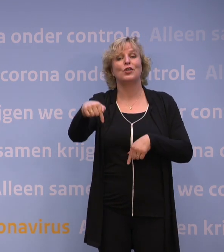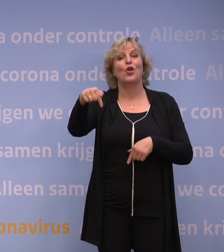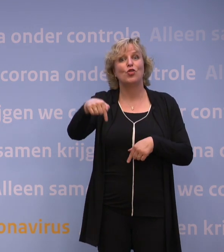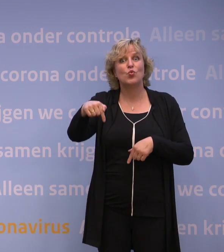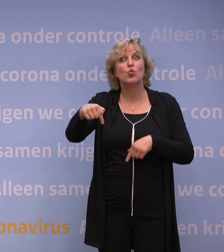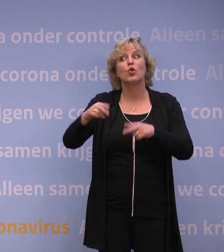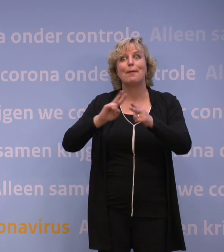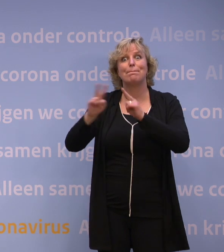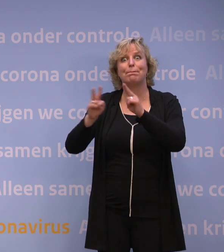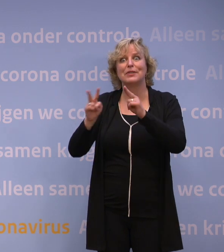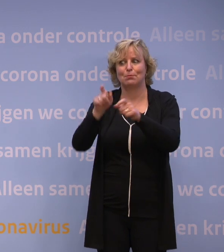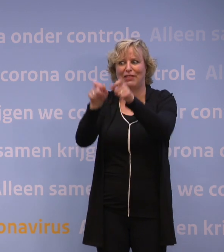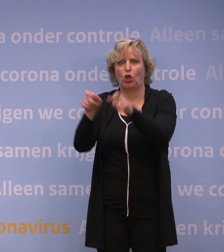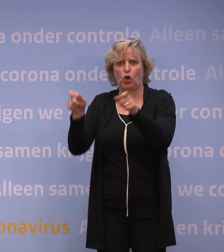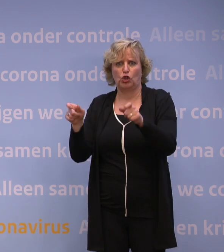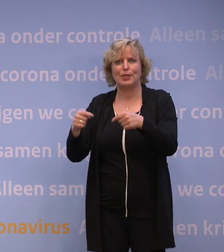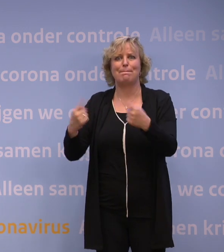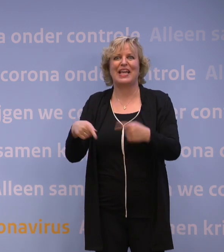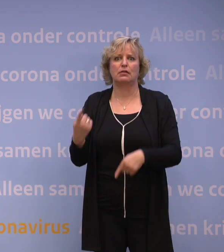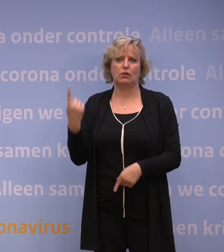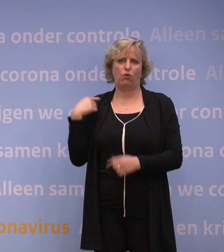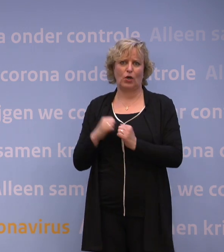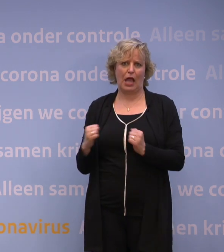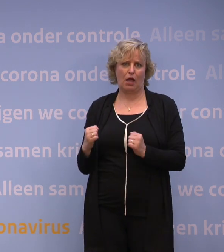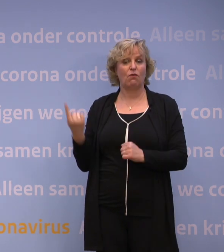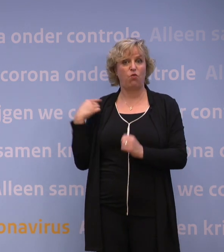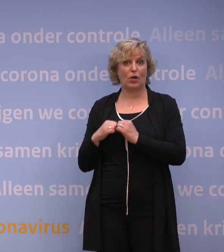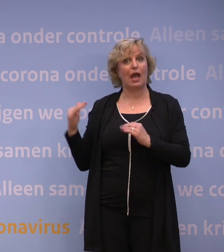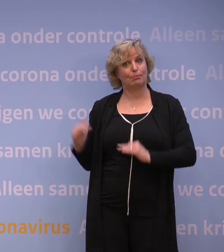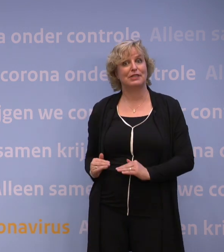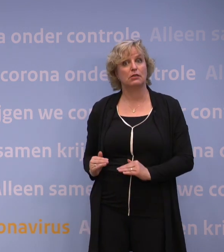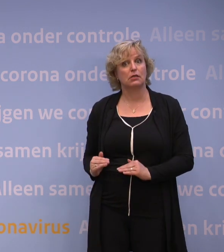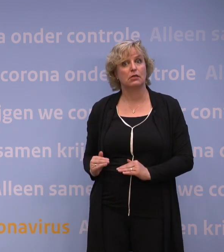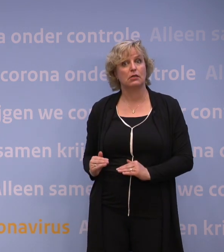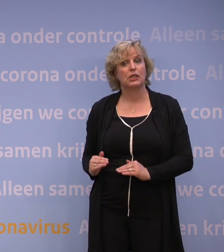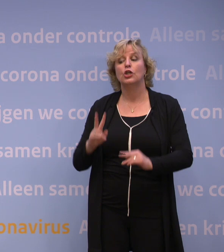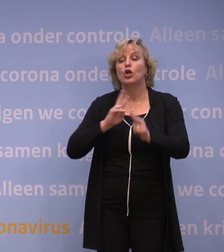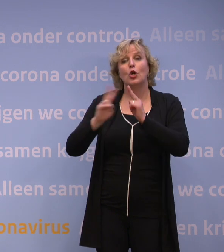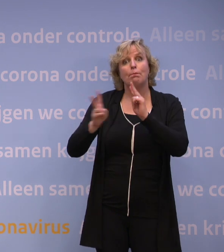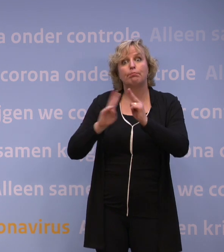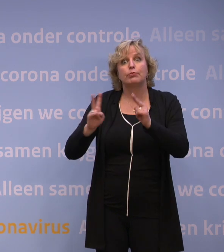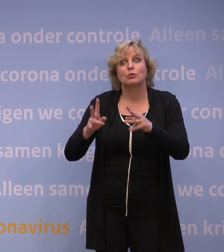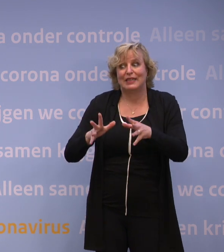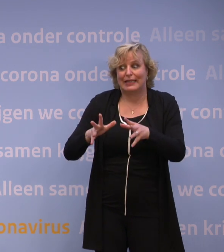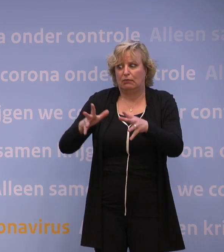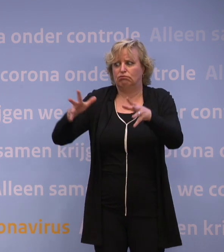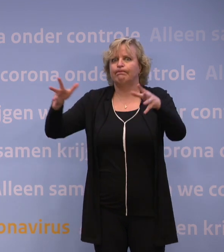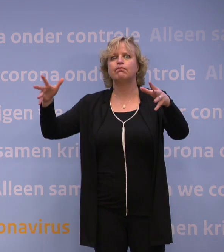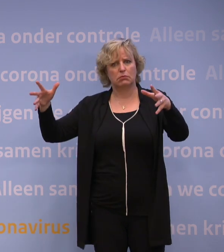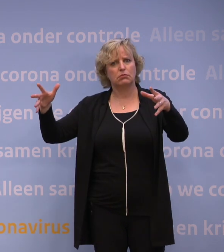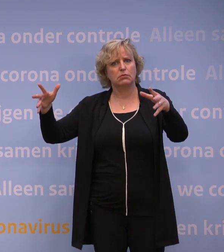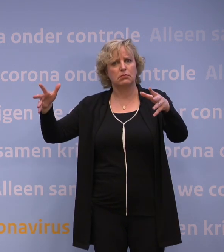nog meer besmettelijken dan vorig jaar op dit moment. Vorig jaar zaten we veel lager. We zitten met een hoog aantal besmettelijken, maar doordat